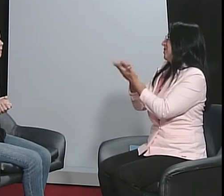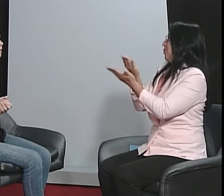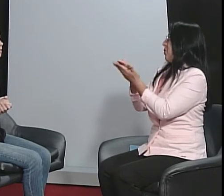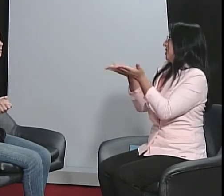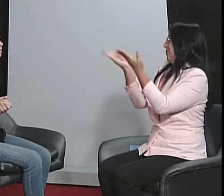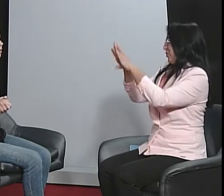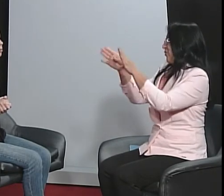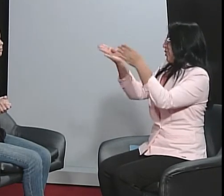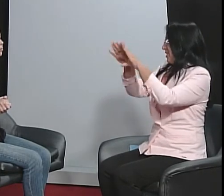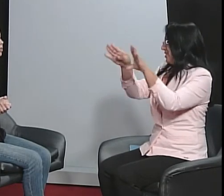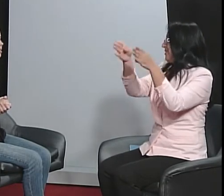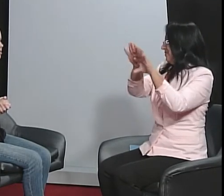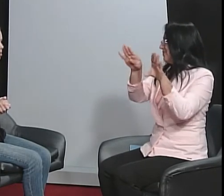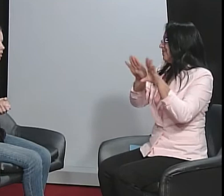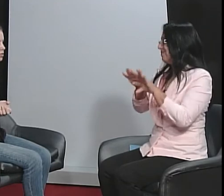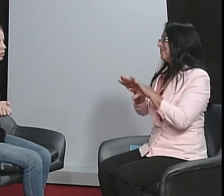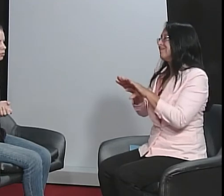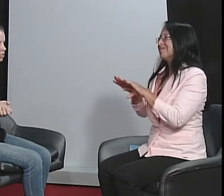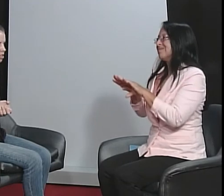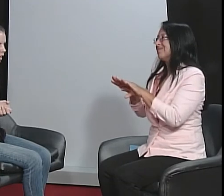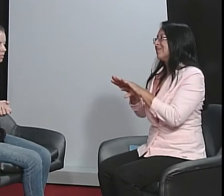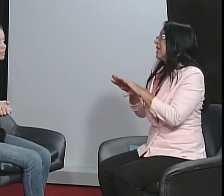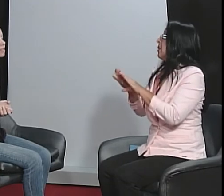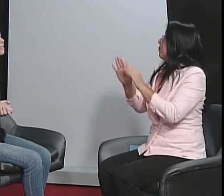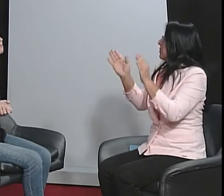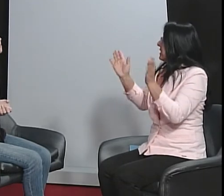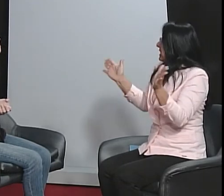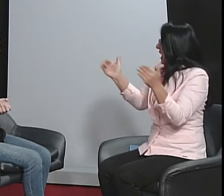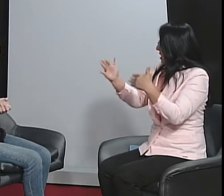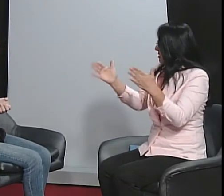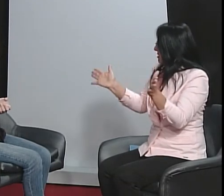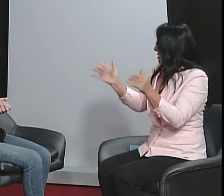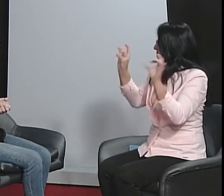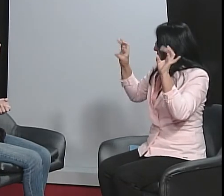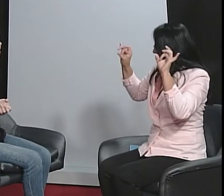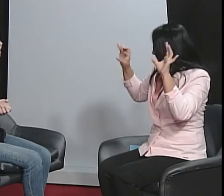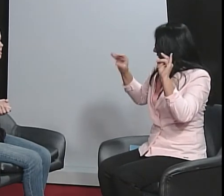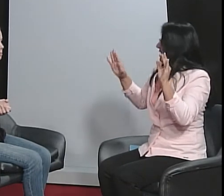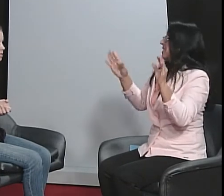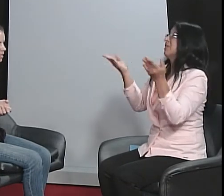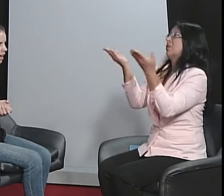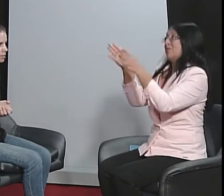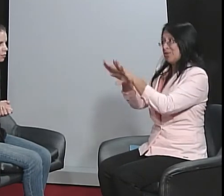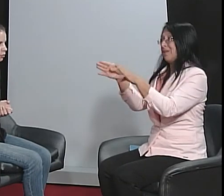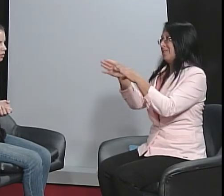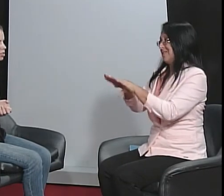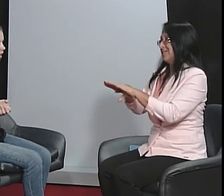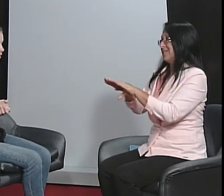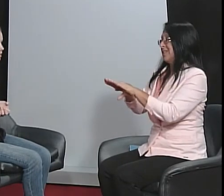Então, muitas escolas foram fechadas, salas especiais foram fechadas.